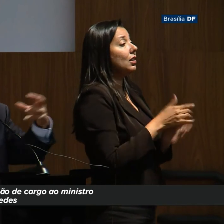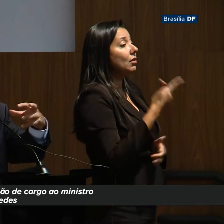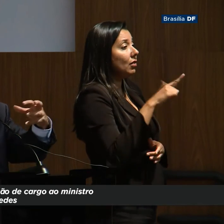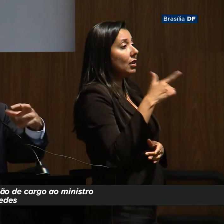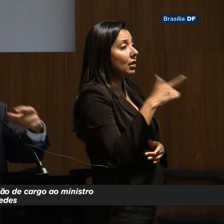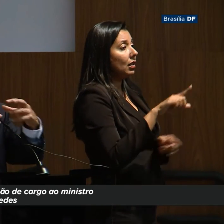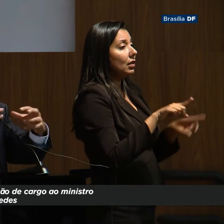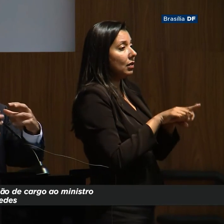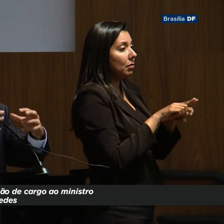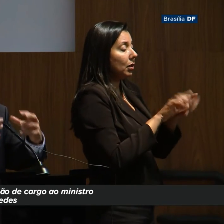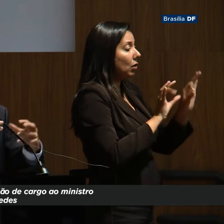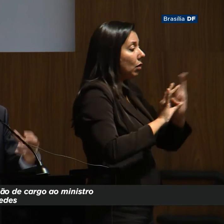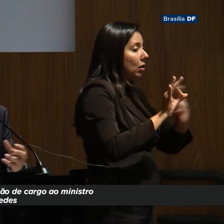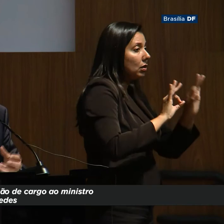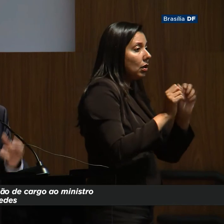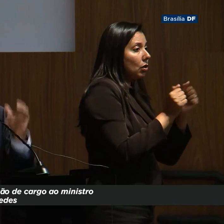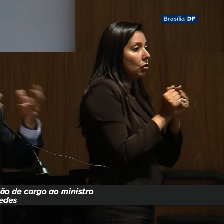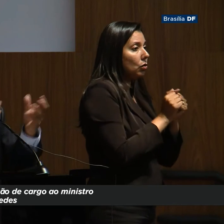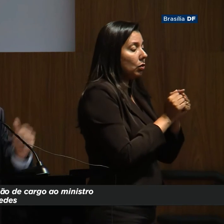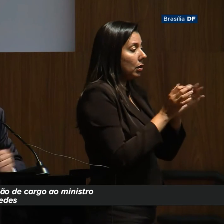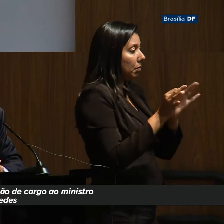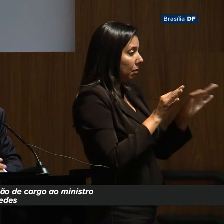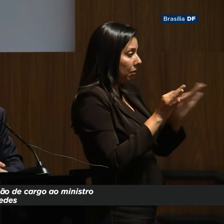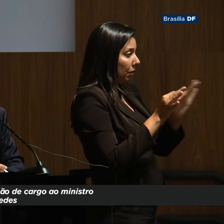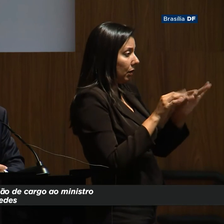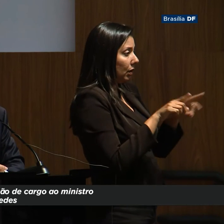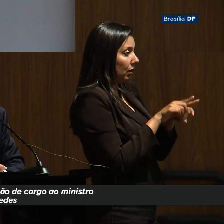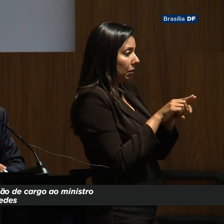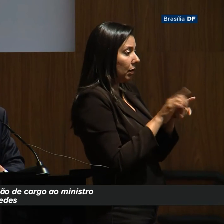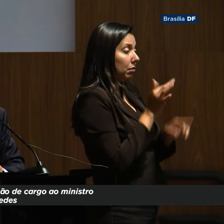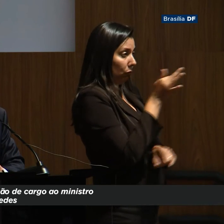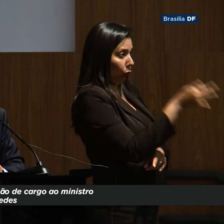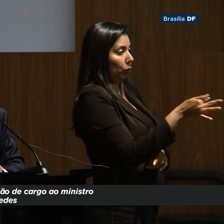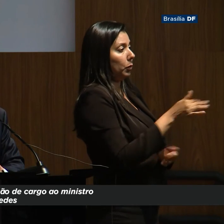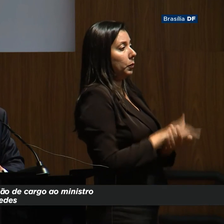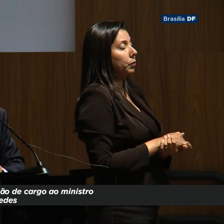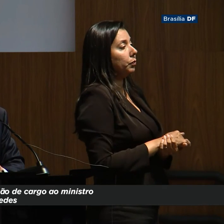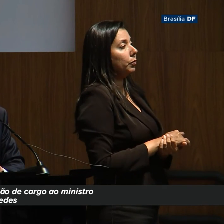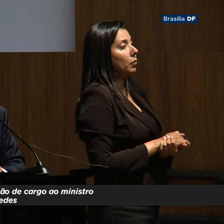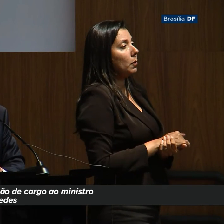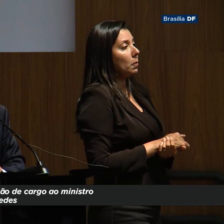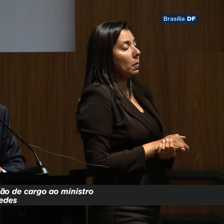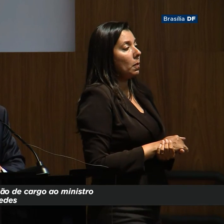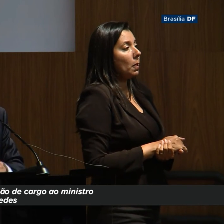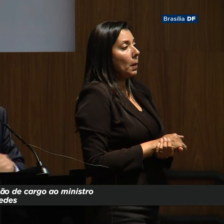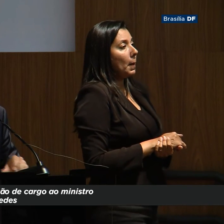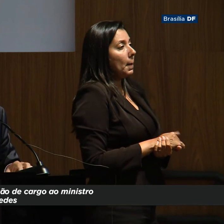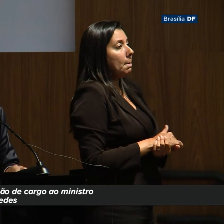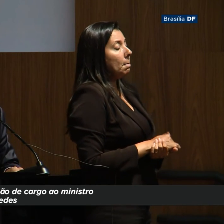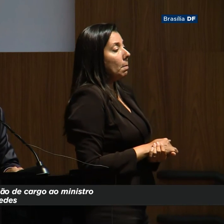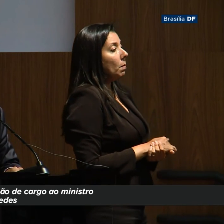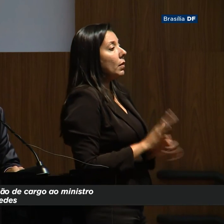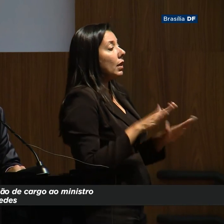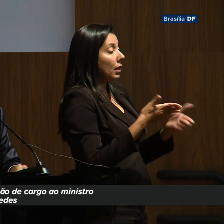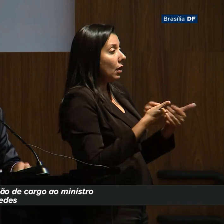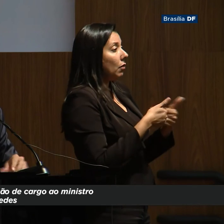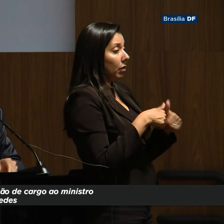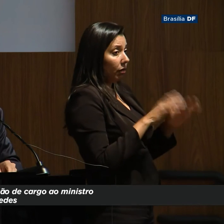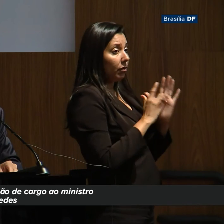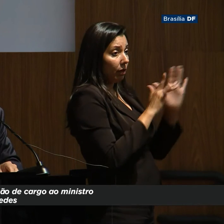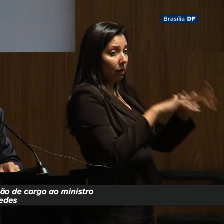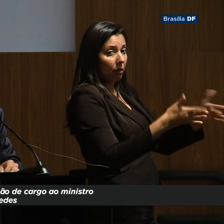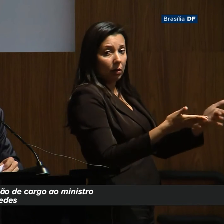nós estamos fazendo é botar isso tudo junto e preparar isso para a submissão futura ao Congresso. Então, eu fico por aqui,